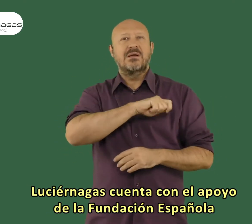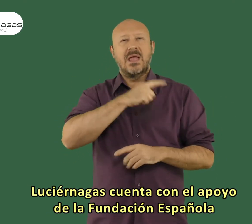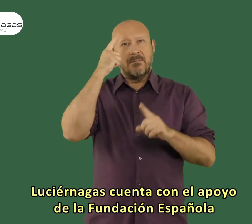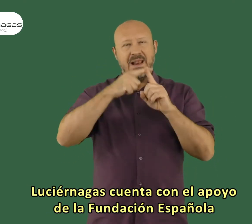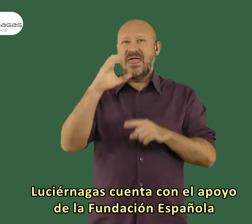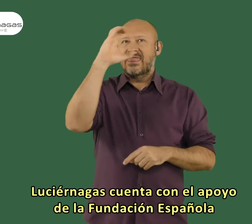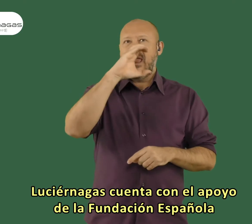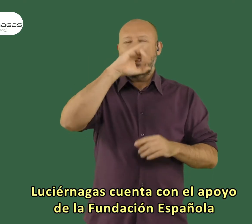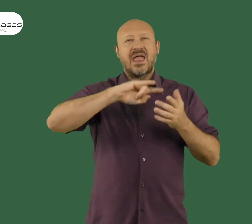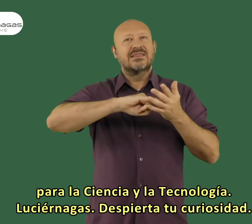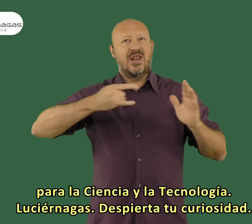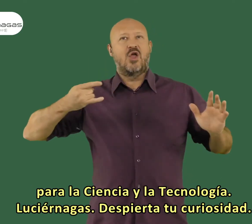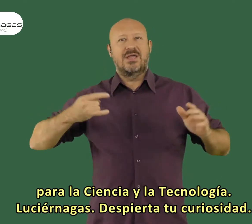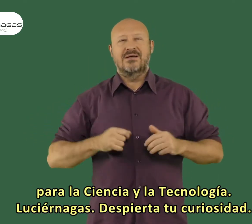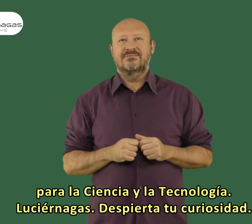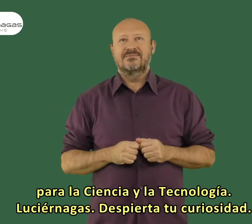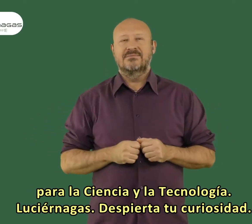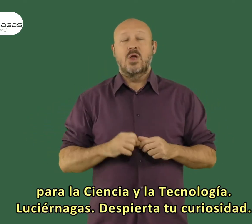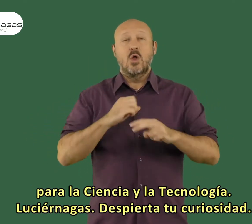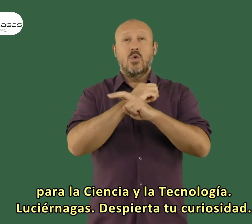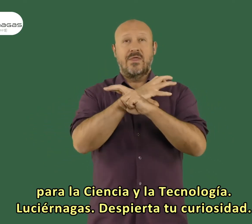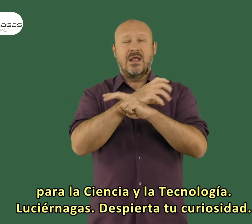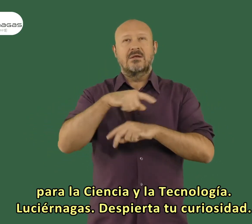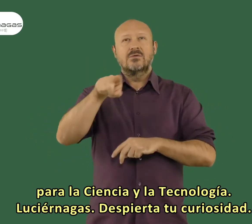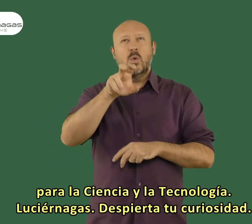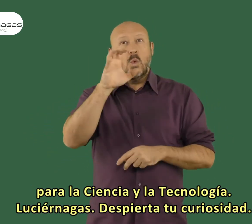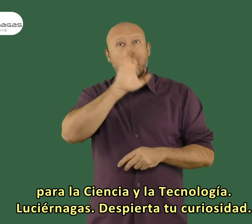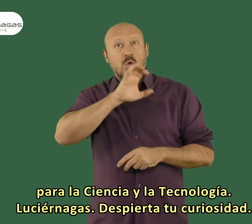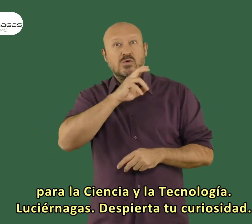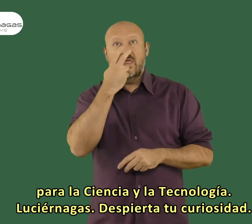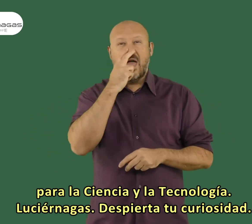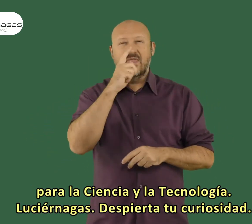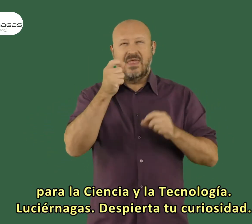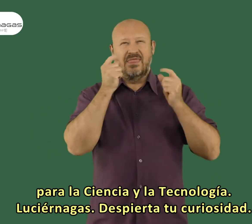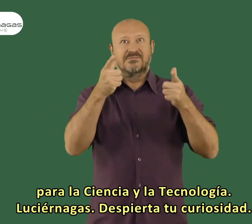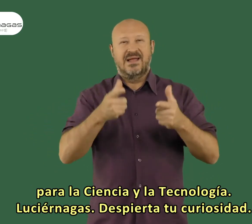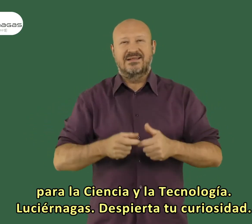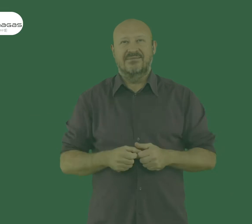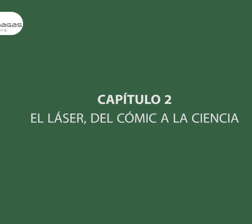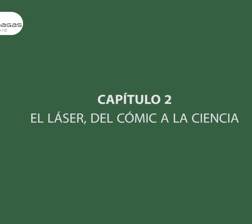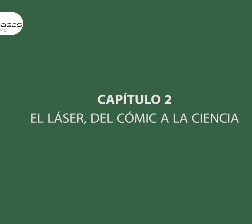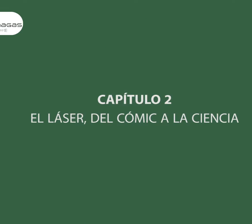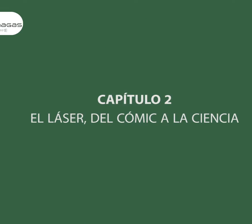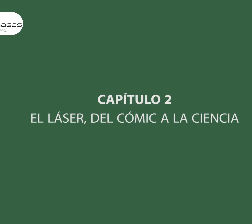apoyo de la Fundación Española para la Ciencia y la Tecnología. Luciérnagas, despierta tu curiosidad.